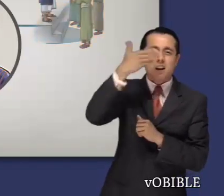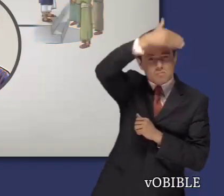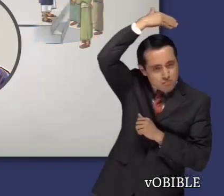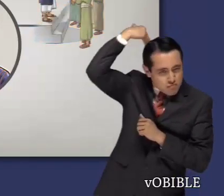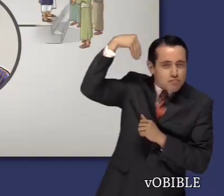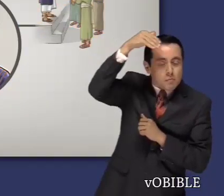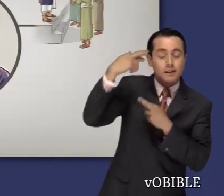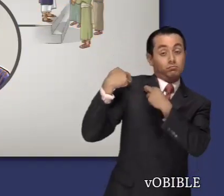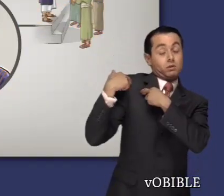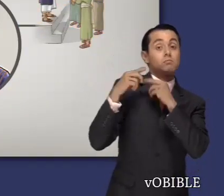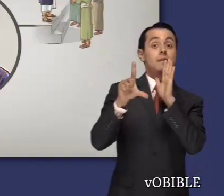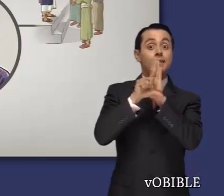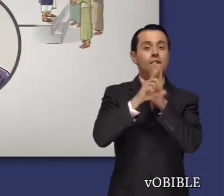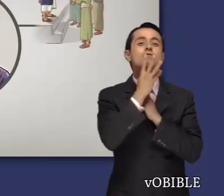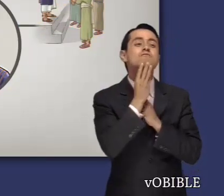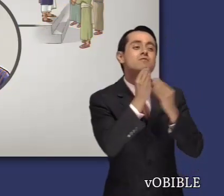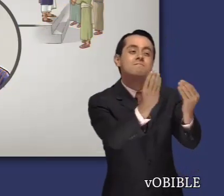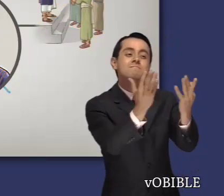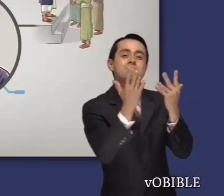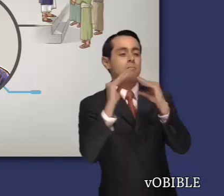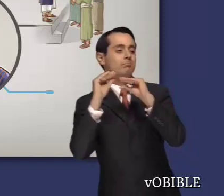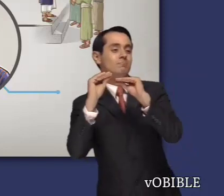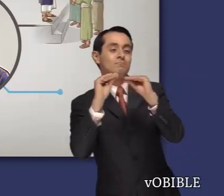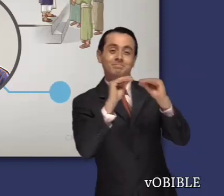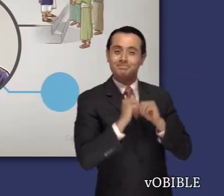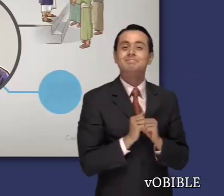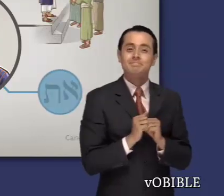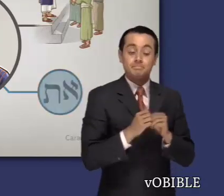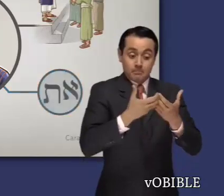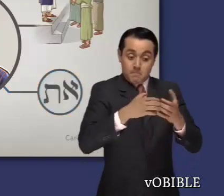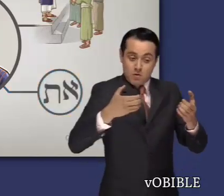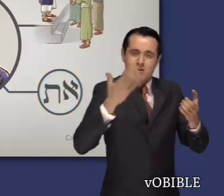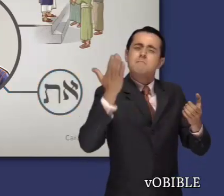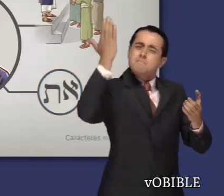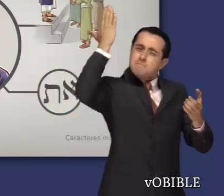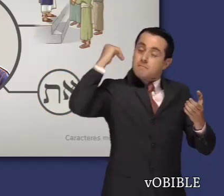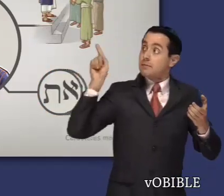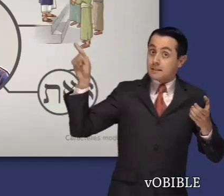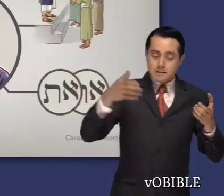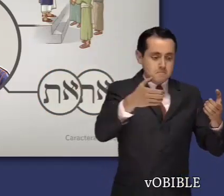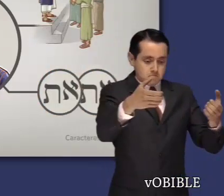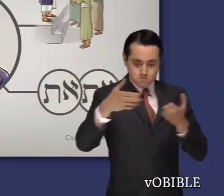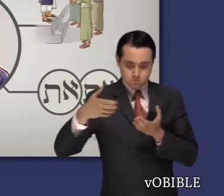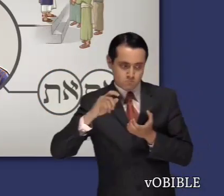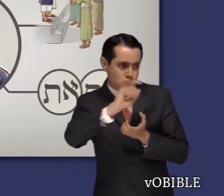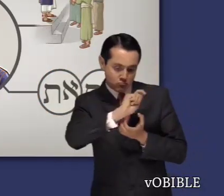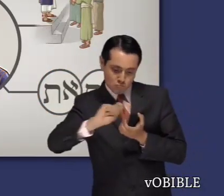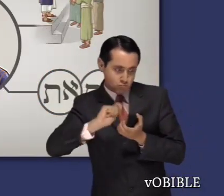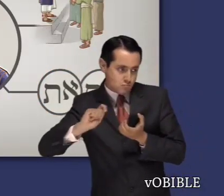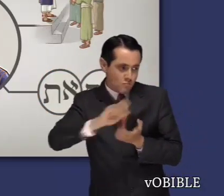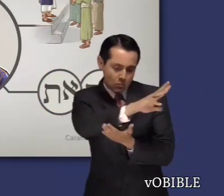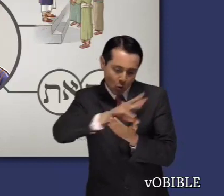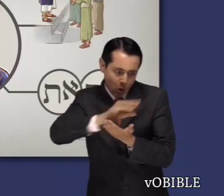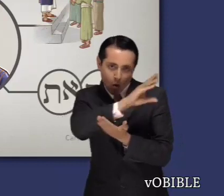palabra de Dios al pueblo. También era un copista hábil. Para hacer este trabajo, tenía que fijarse mucho en